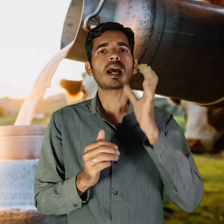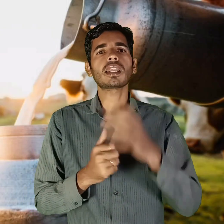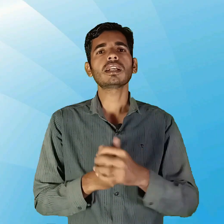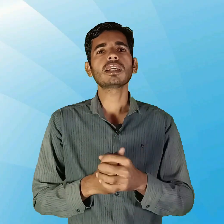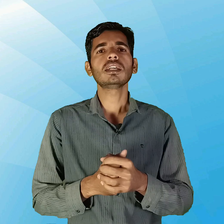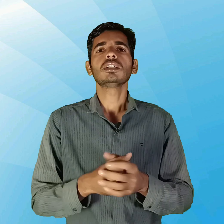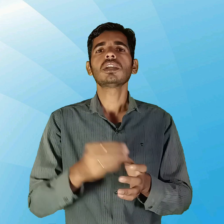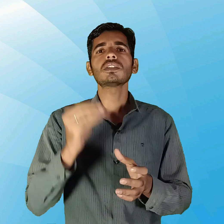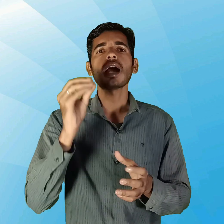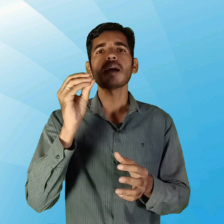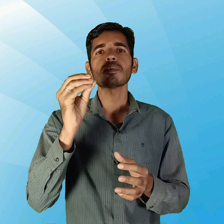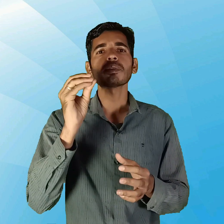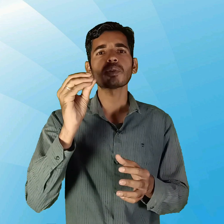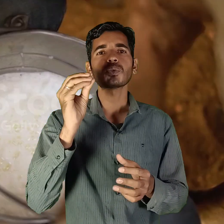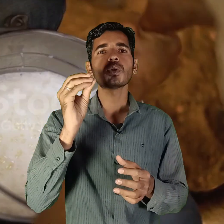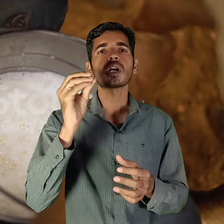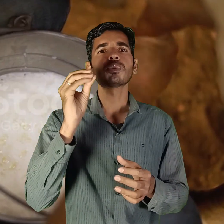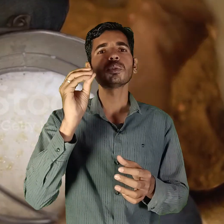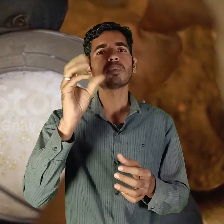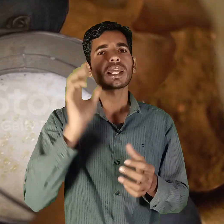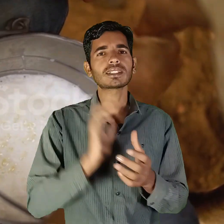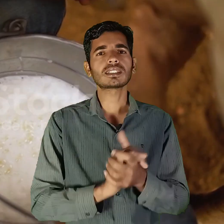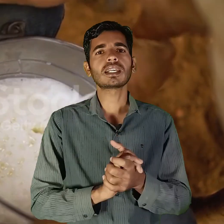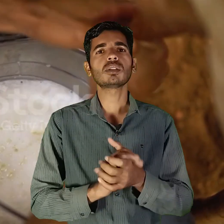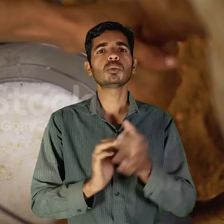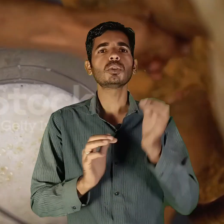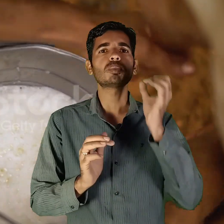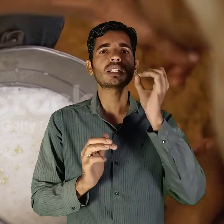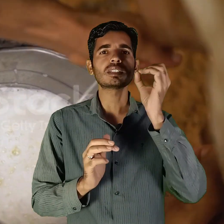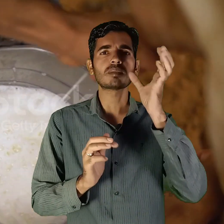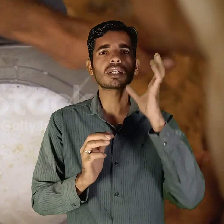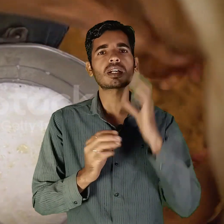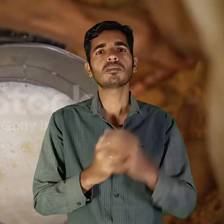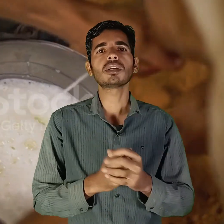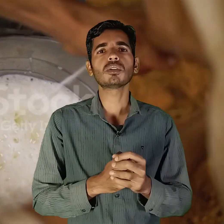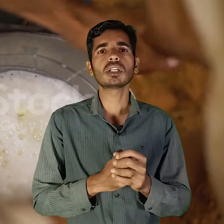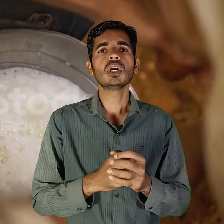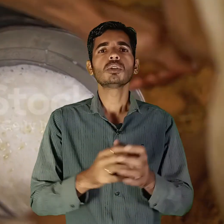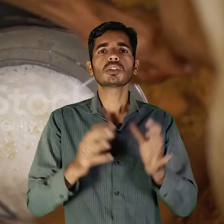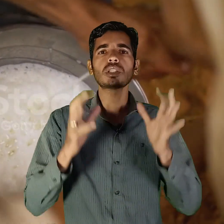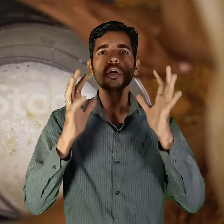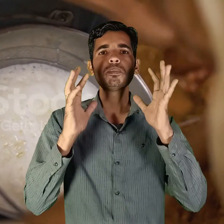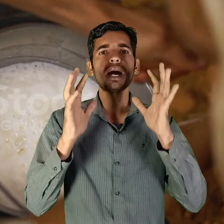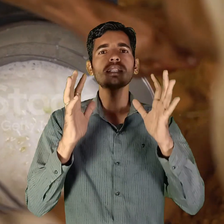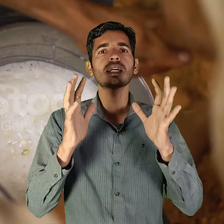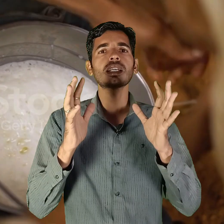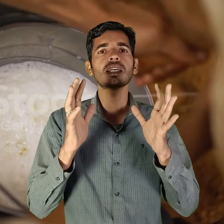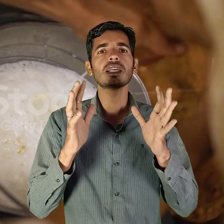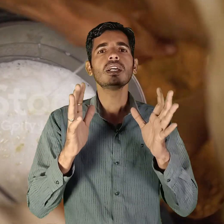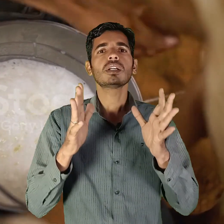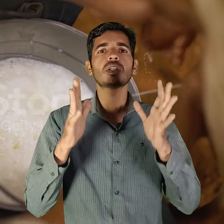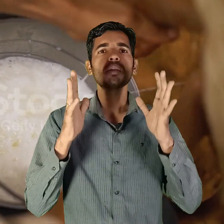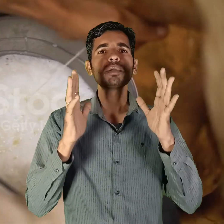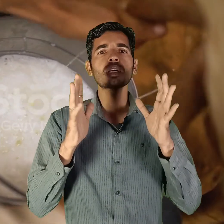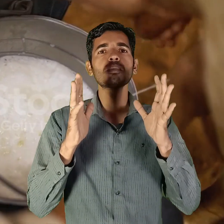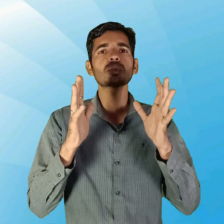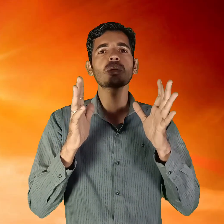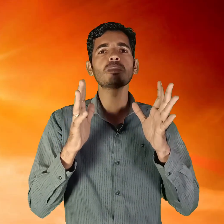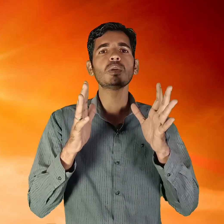कारण है जिससे आप अपने पसुओं का दूद बढ़ा सकते हैं दूद उत्पादन समता कम नहीं होगी तो साथी हम बात कर रहे हैं गर्मी के मौसम में